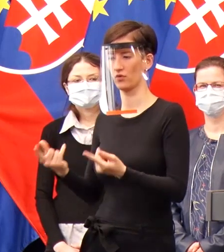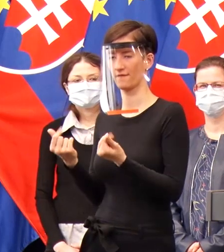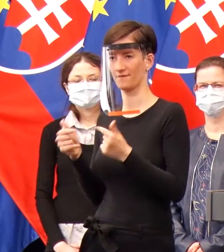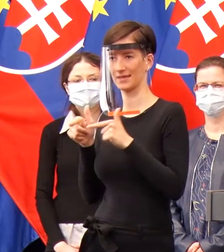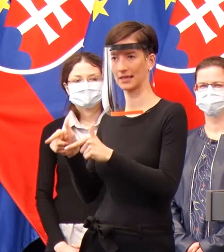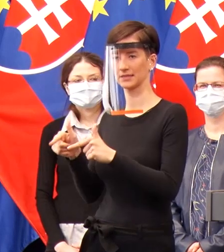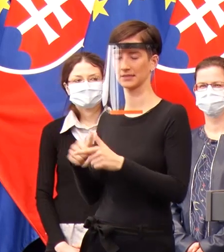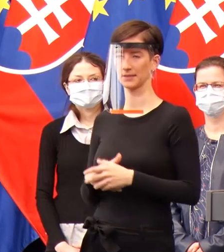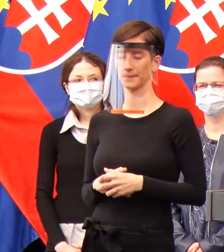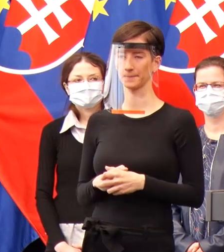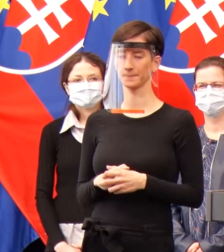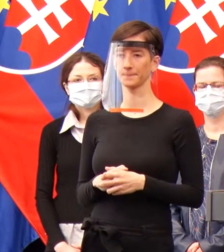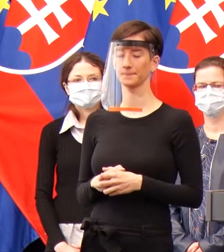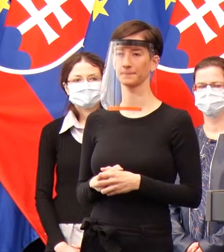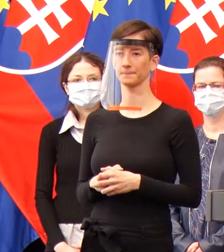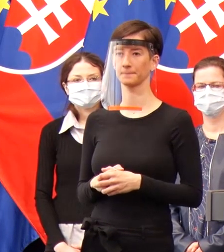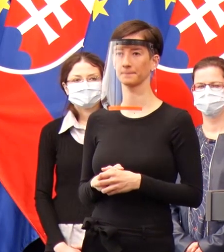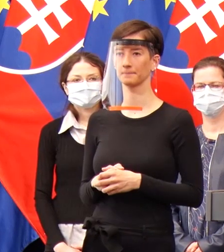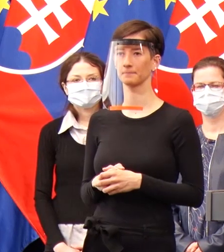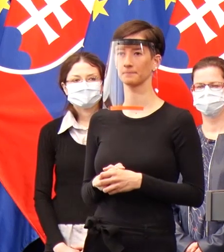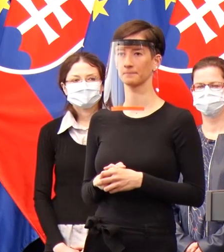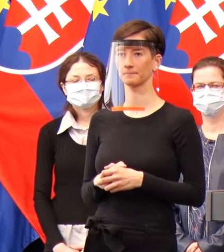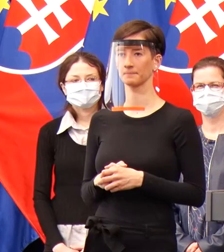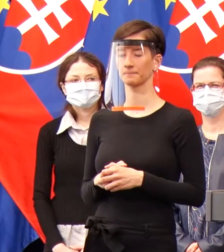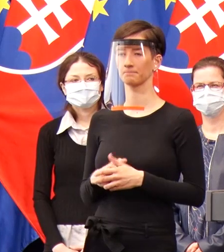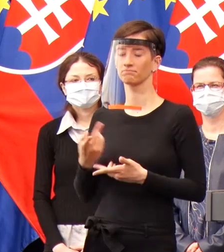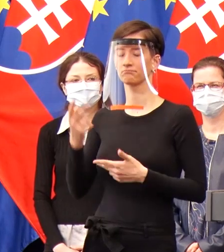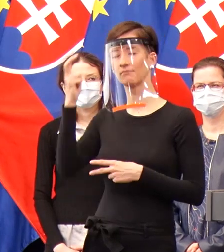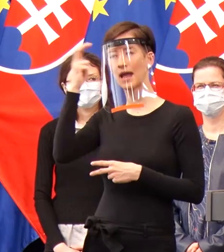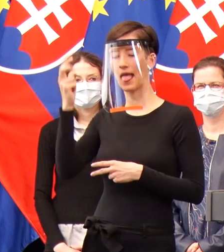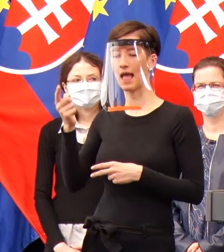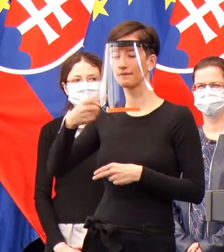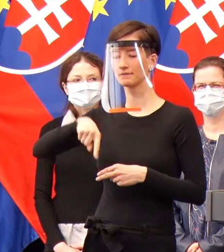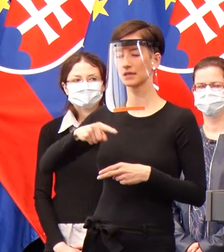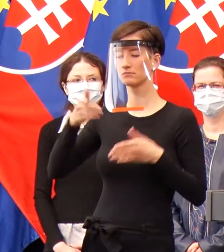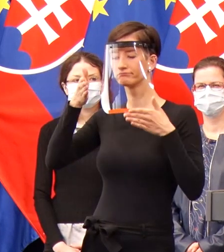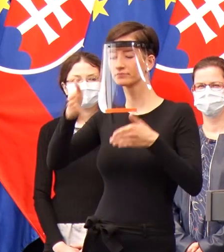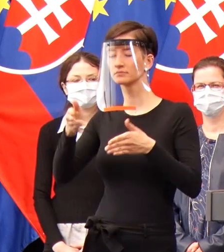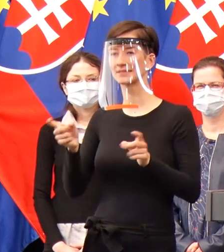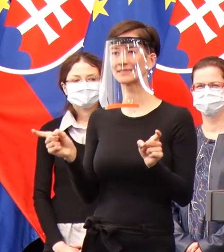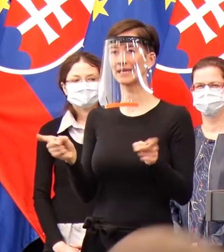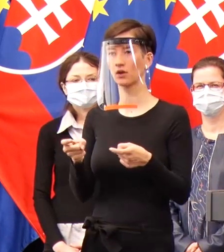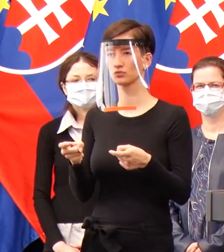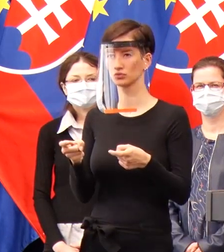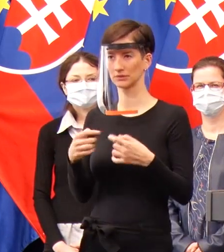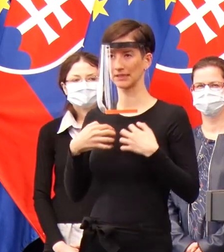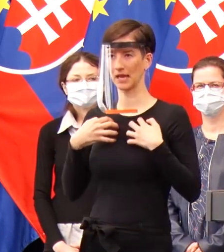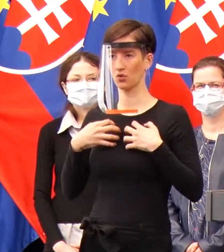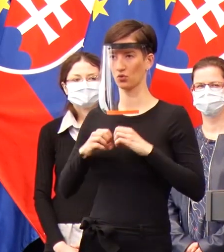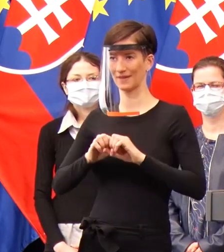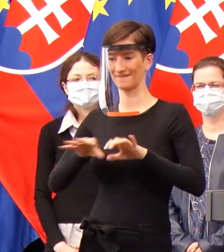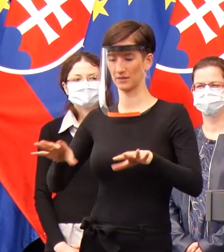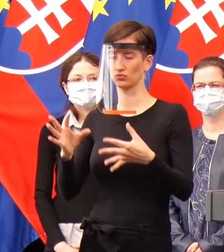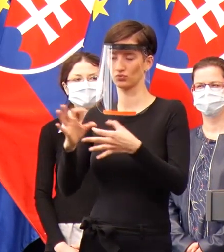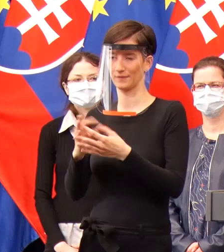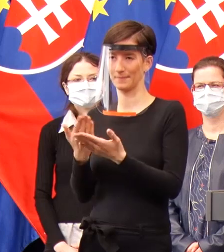efektívne v tomto boji. To znamená nejaká účinná diagnostika tohto ochorenia. V konečnom